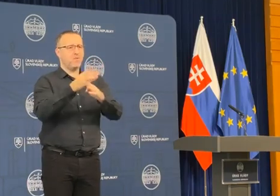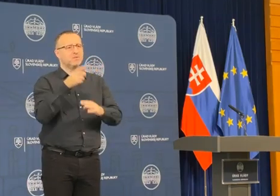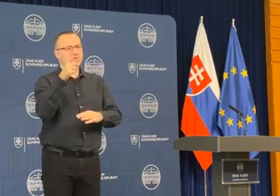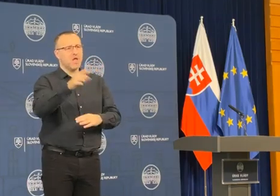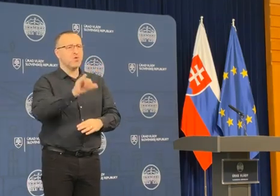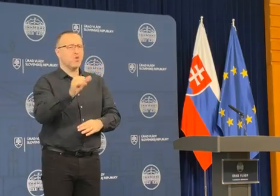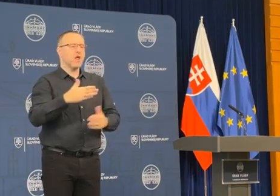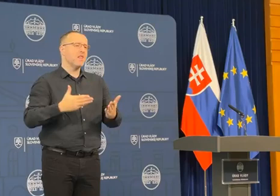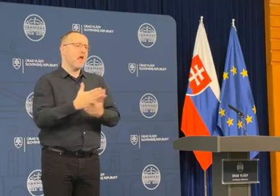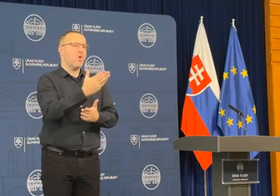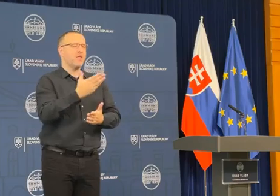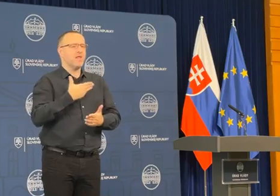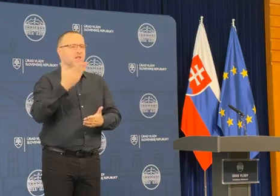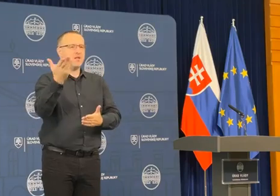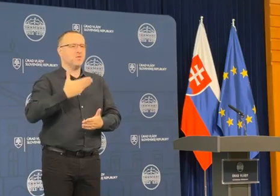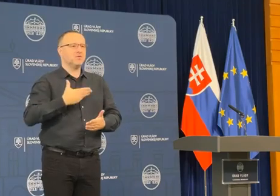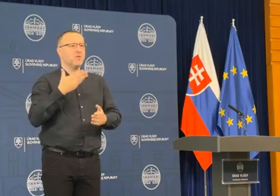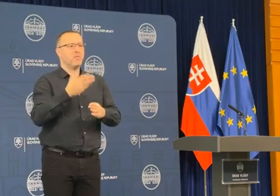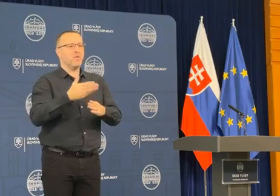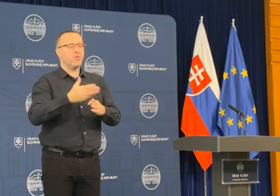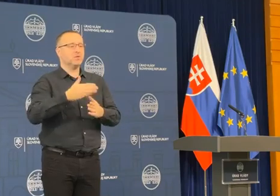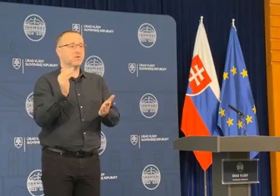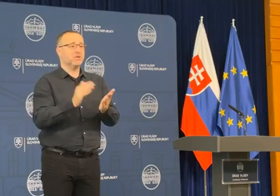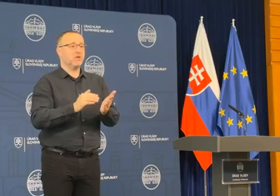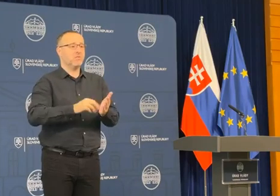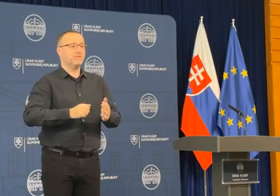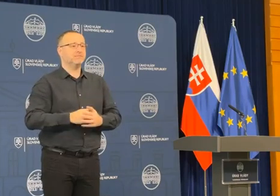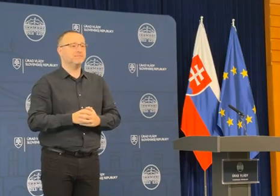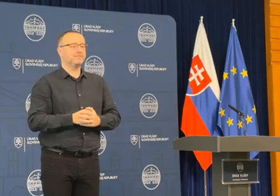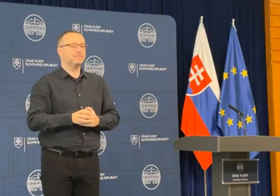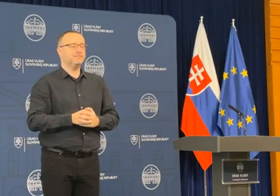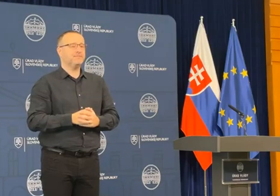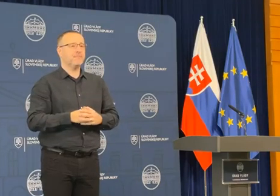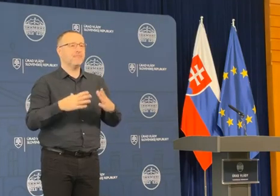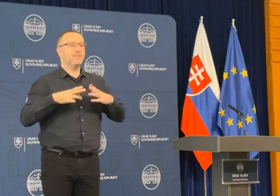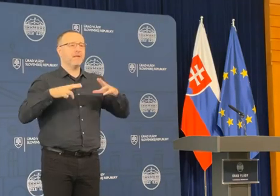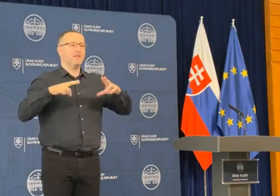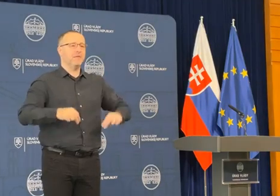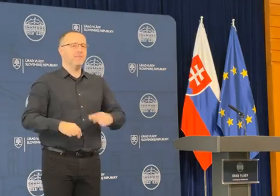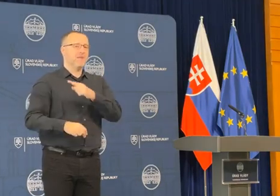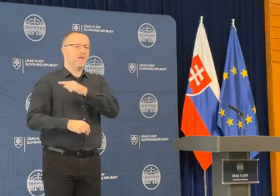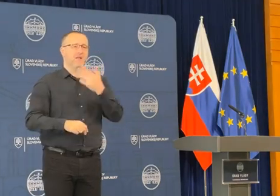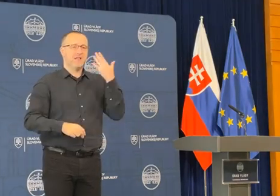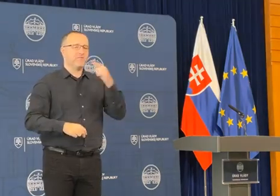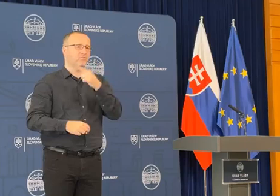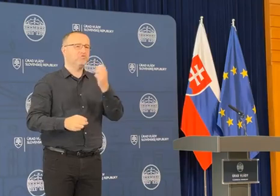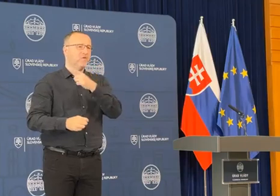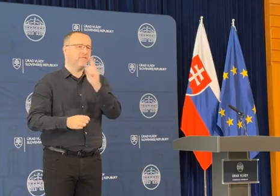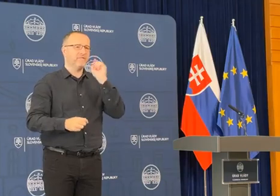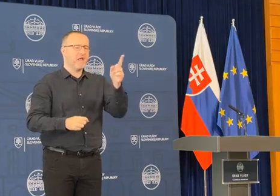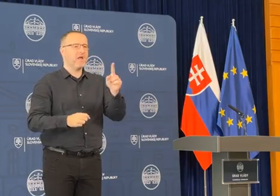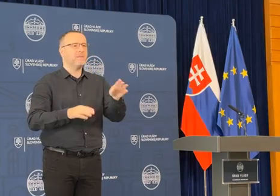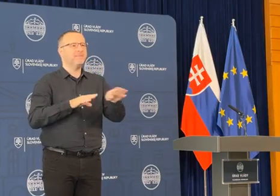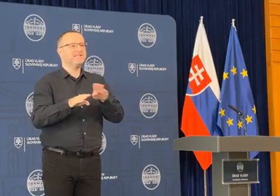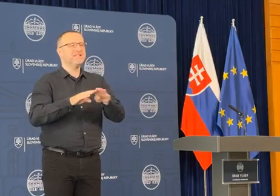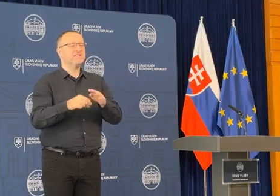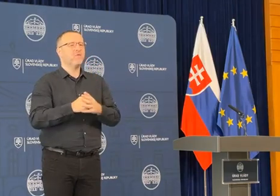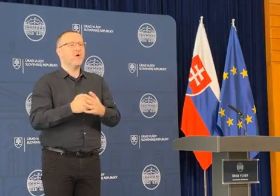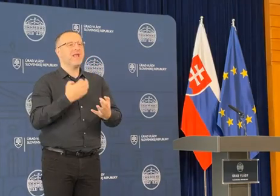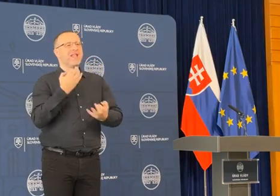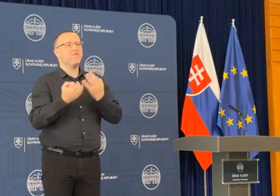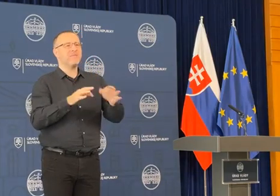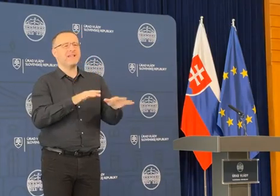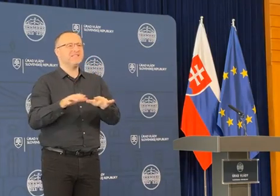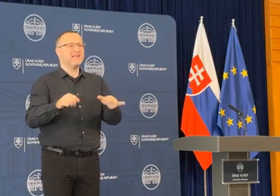náhodou nedostali takú pomoc, akú potrebujú. ...orientujete v tej výzve od ministerstva informatizácie, ale